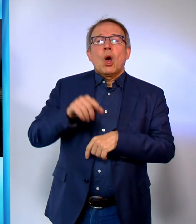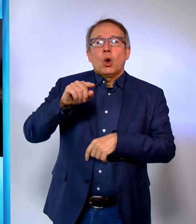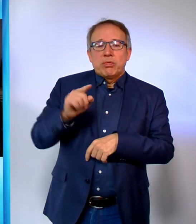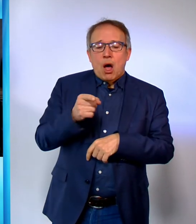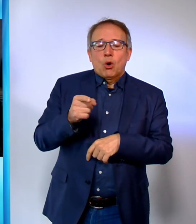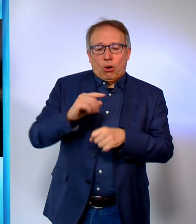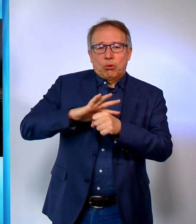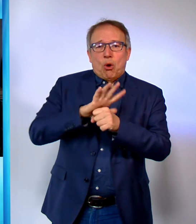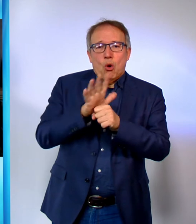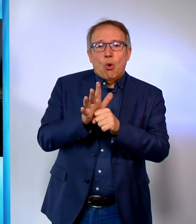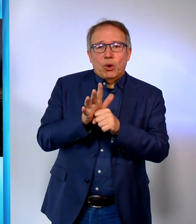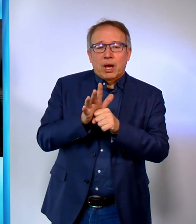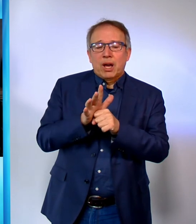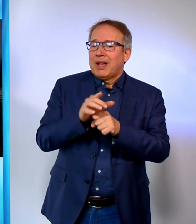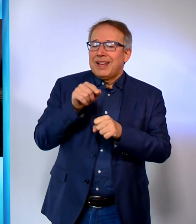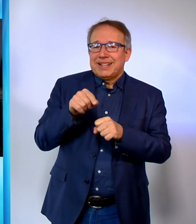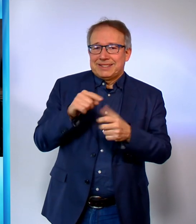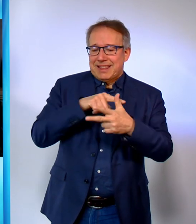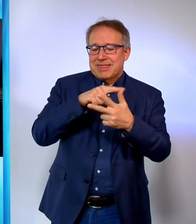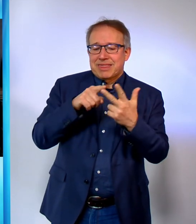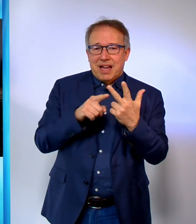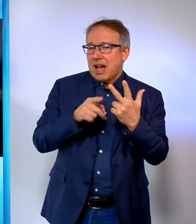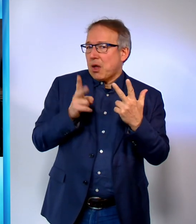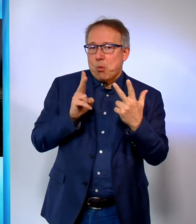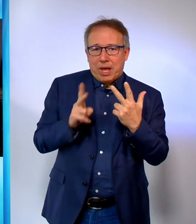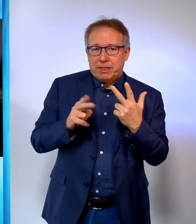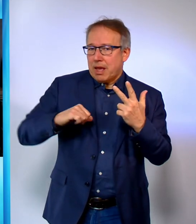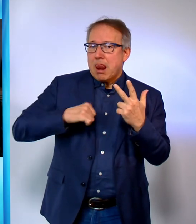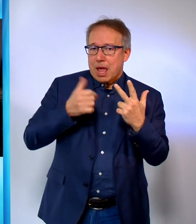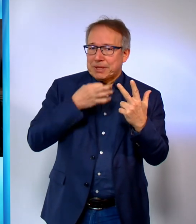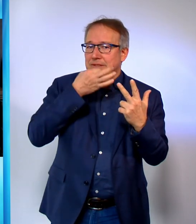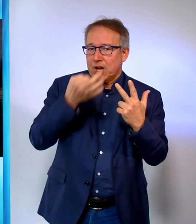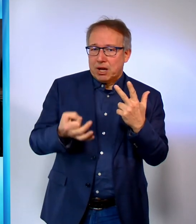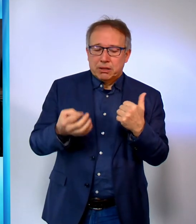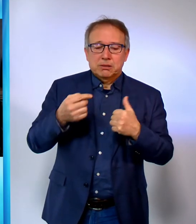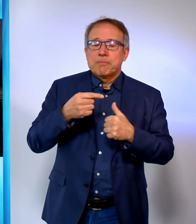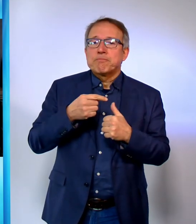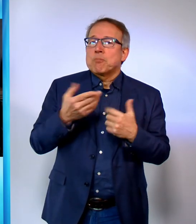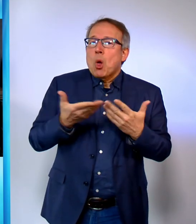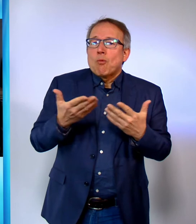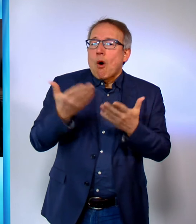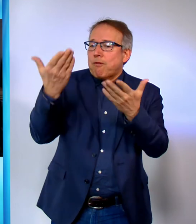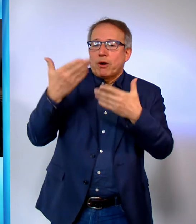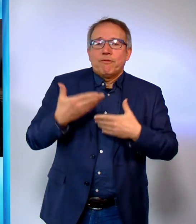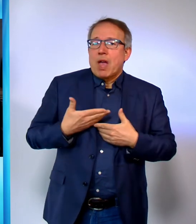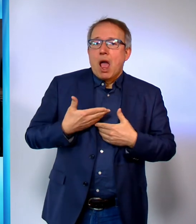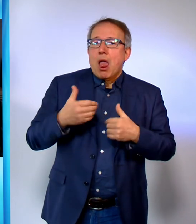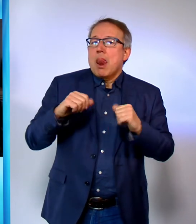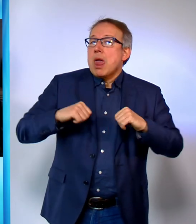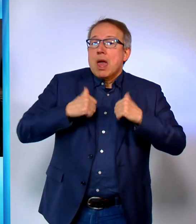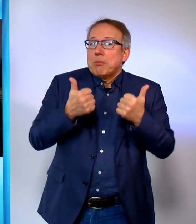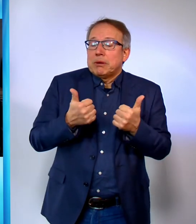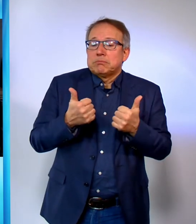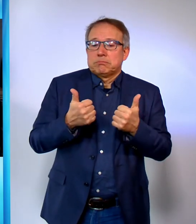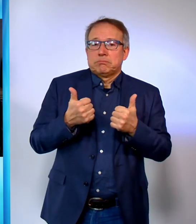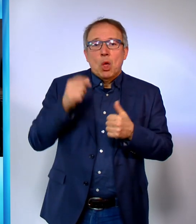-Herausforderung stellt, entzündet sich an drei Lebensfragen. Wovon leben wir? Befiehl